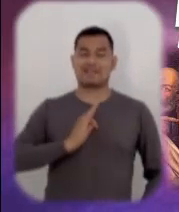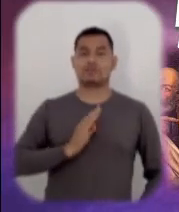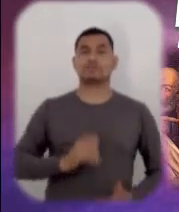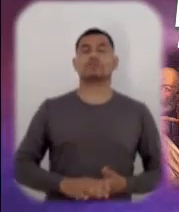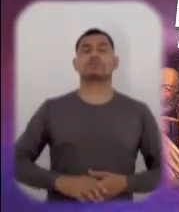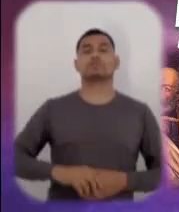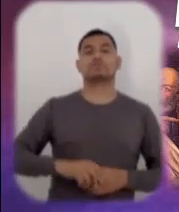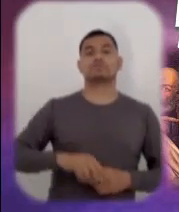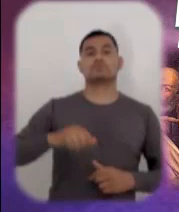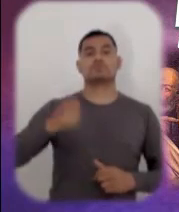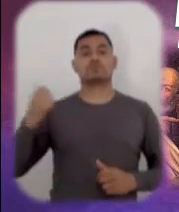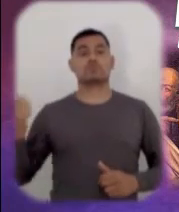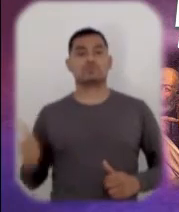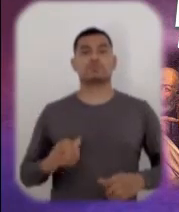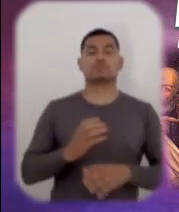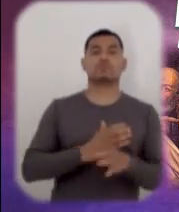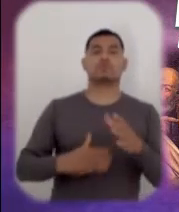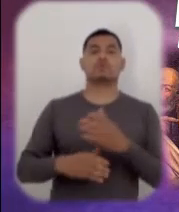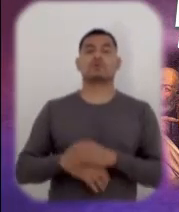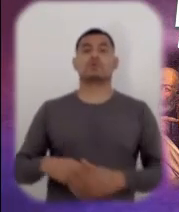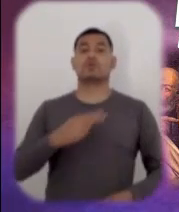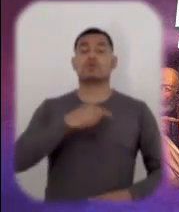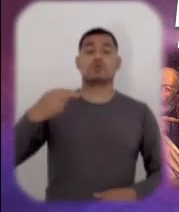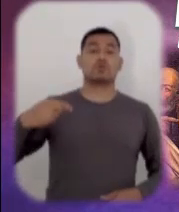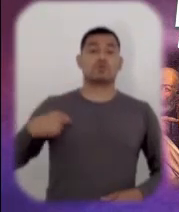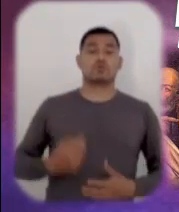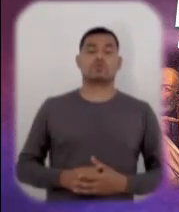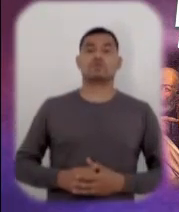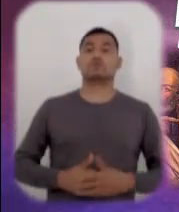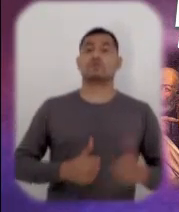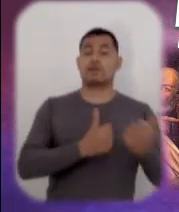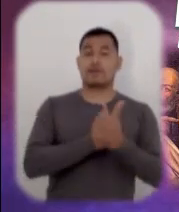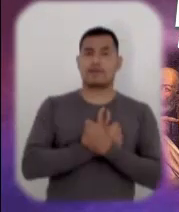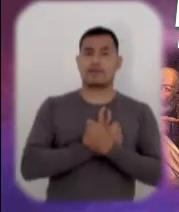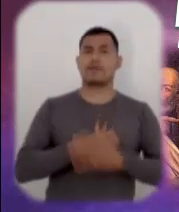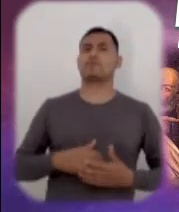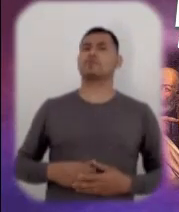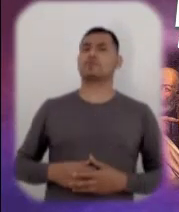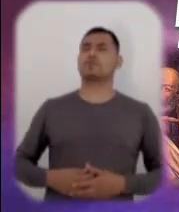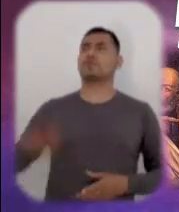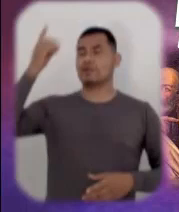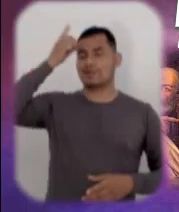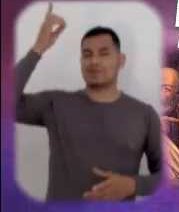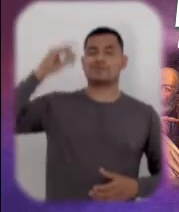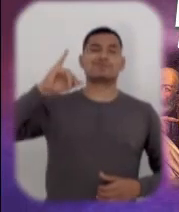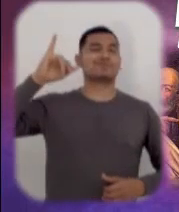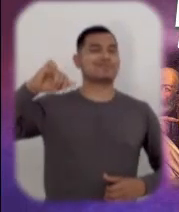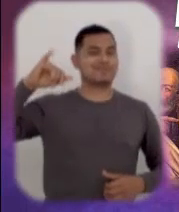el odio siempre brotarán del pecado y no tienen como origen el amor de Dios.